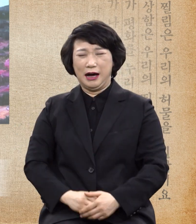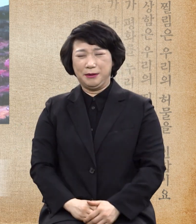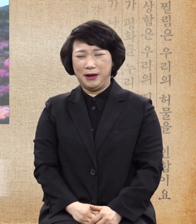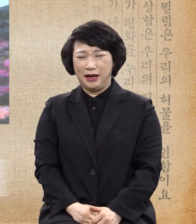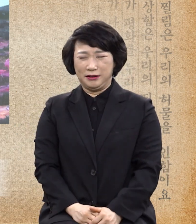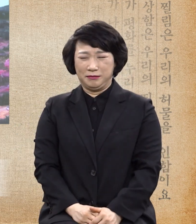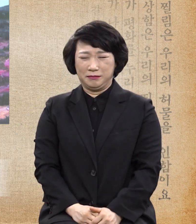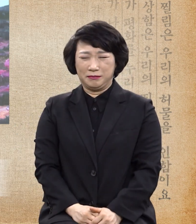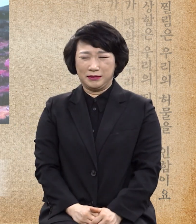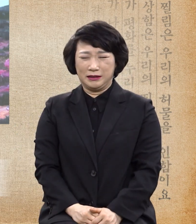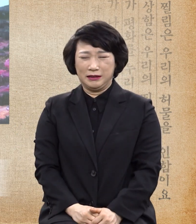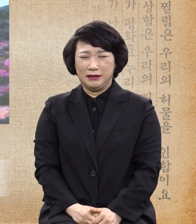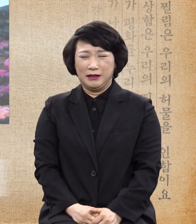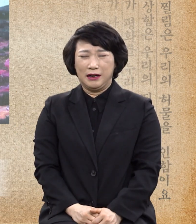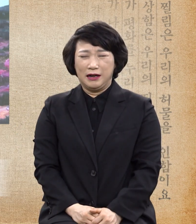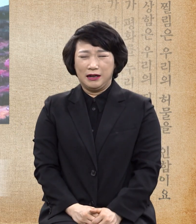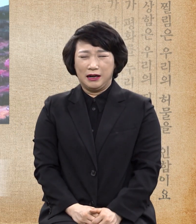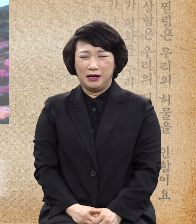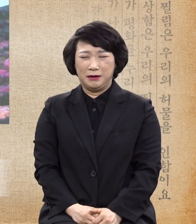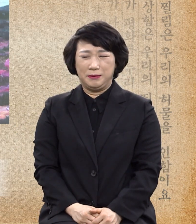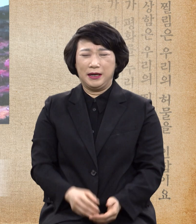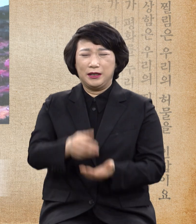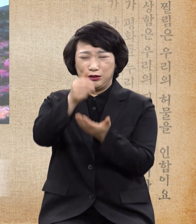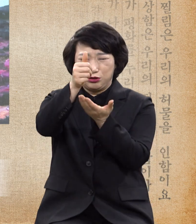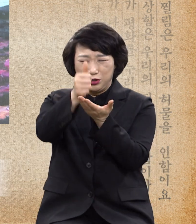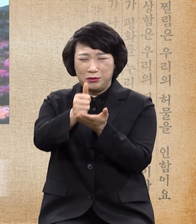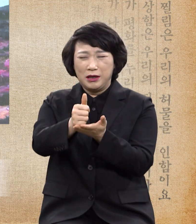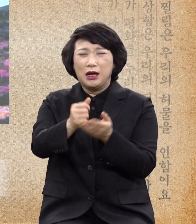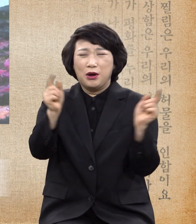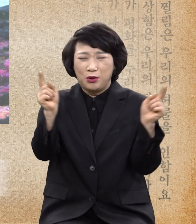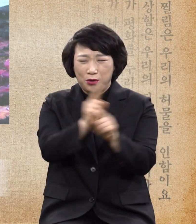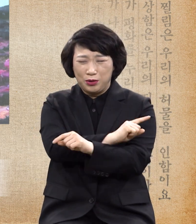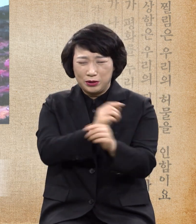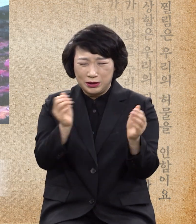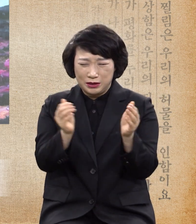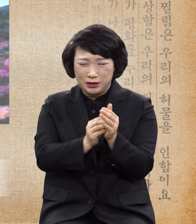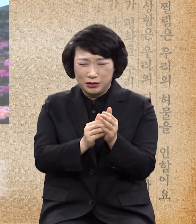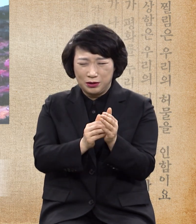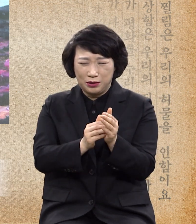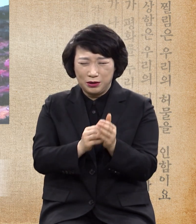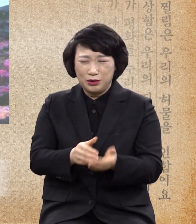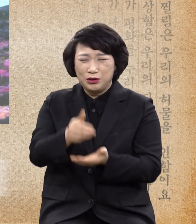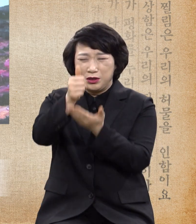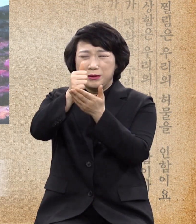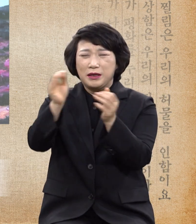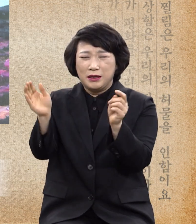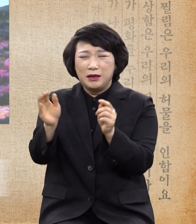주가 고치시고 치료하시고